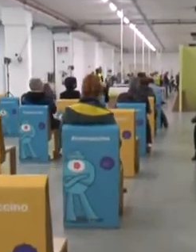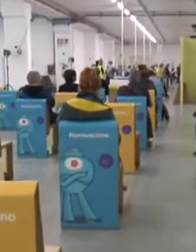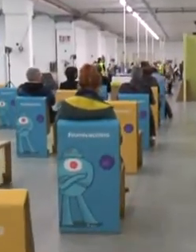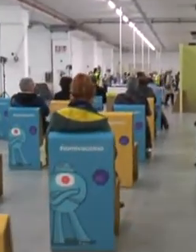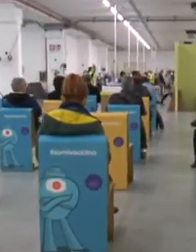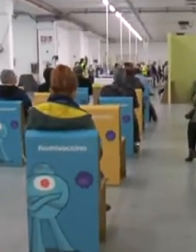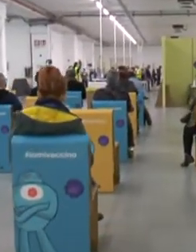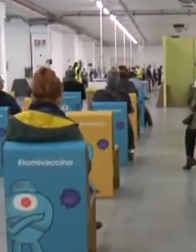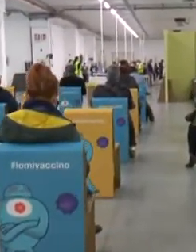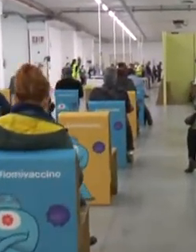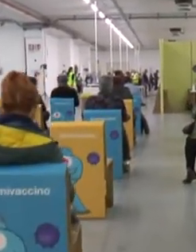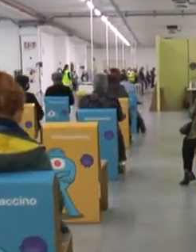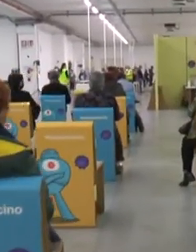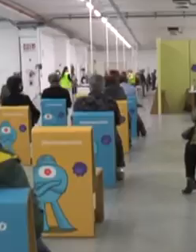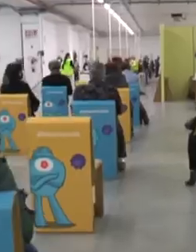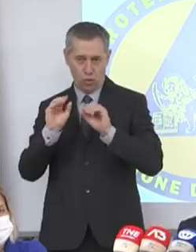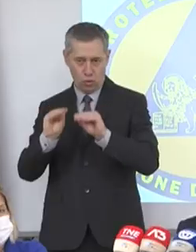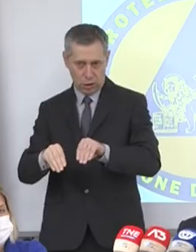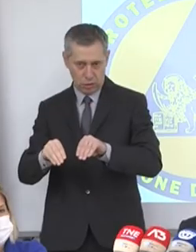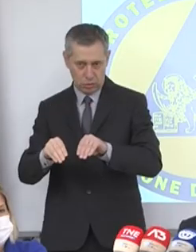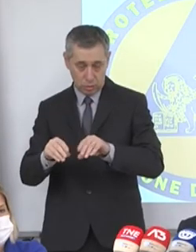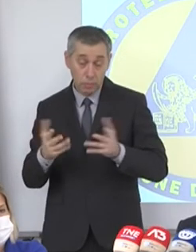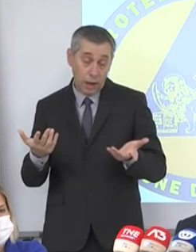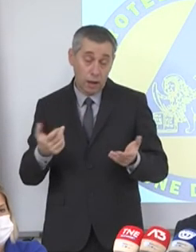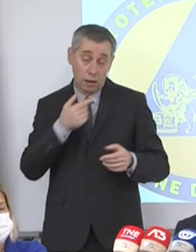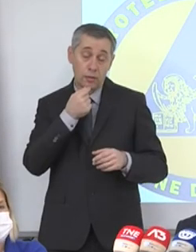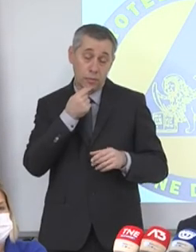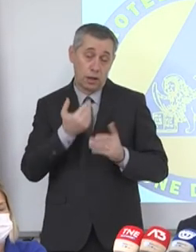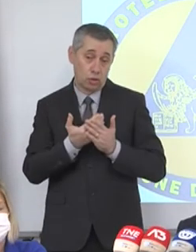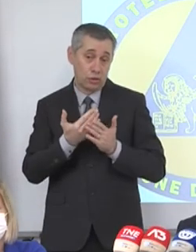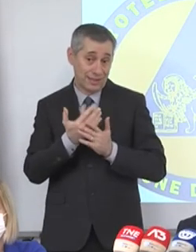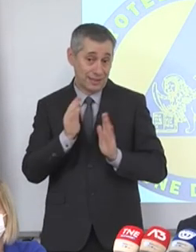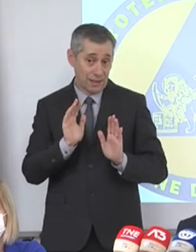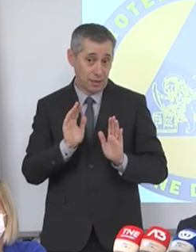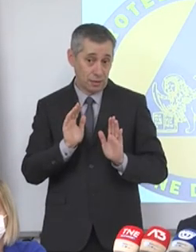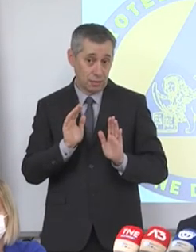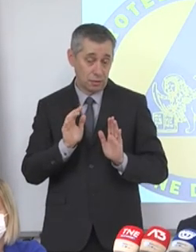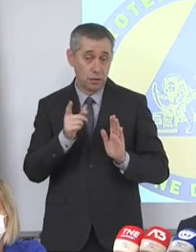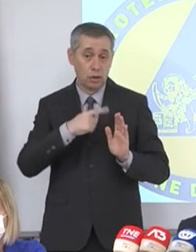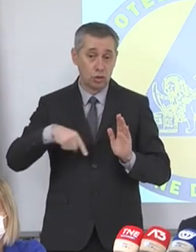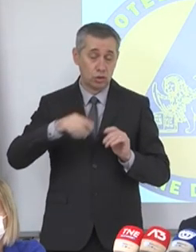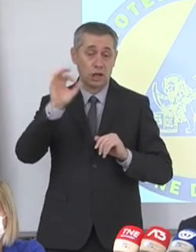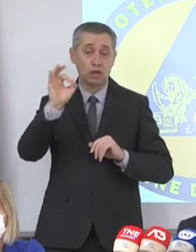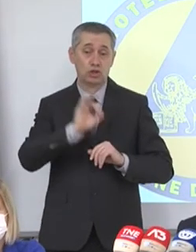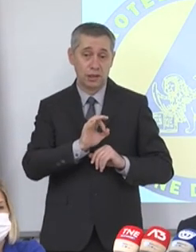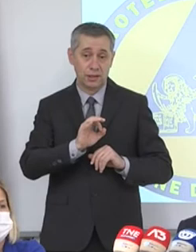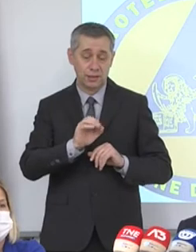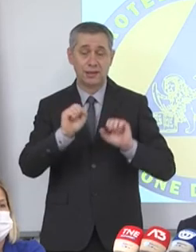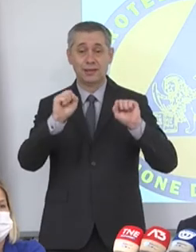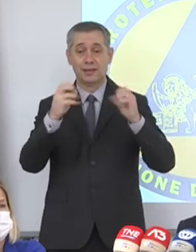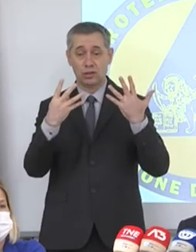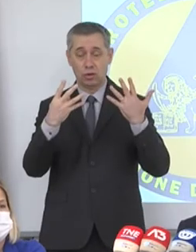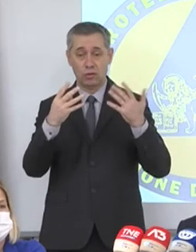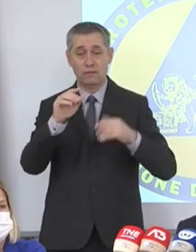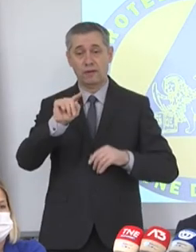0,64 di oggi lo dimostra. La bella notizia è che la nostra incidenza è di 19